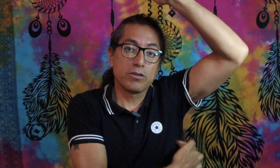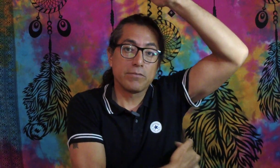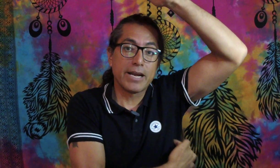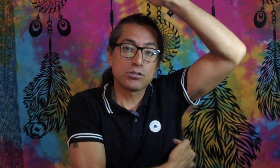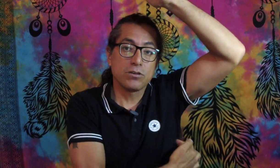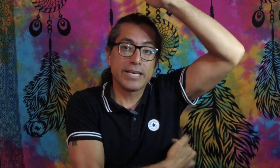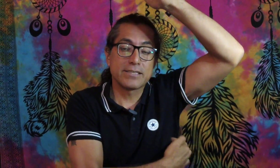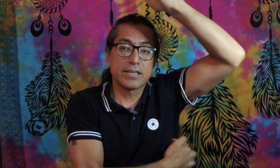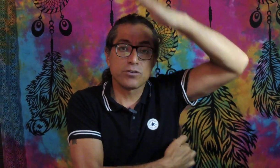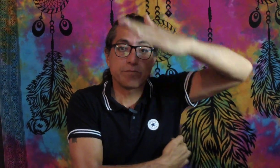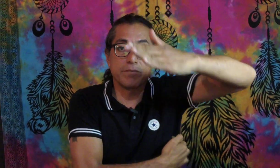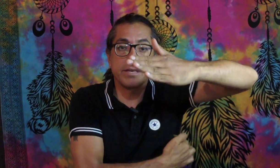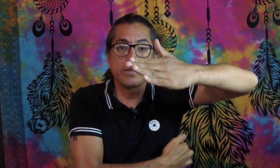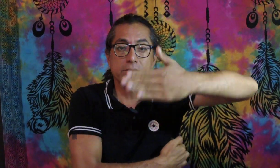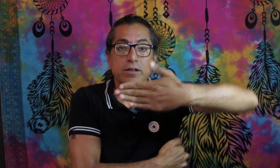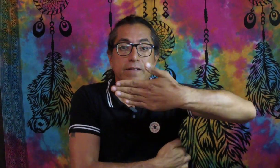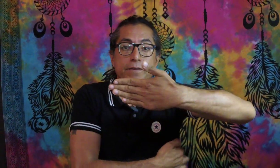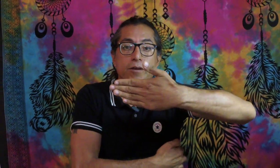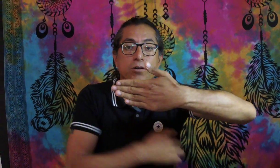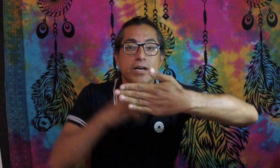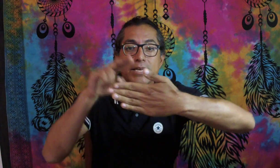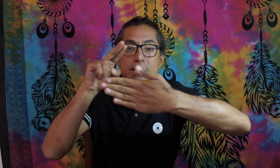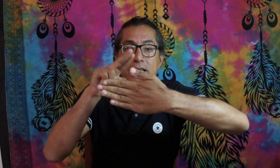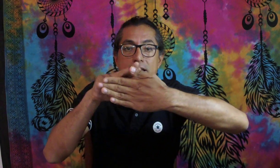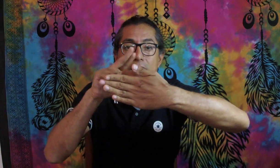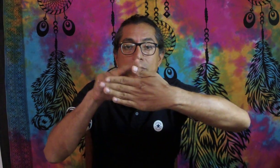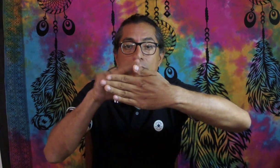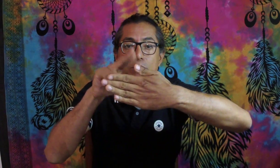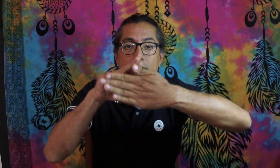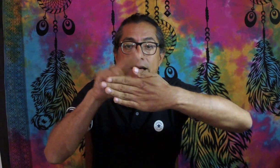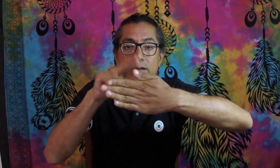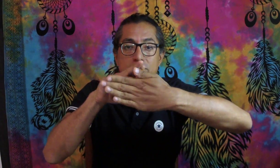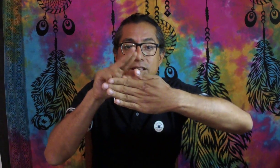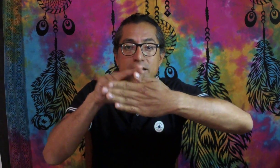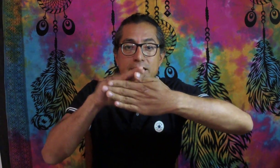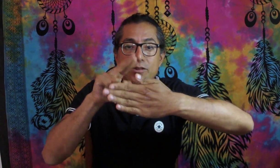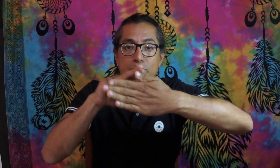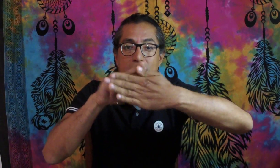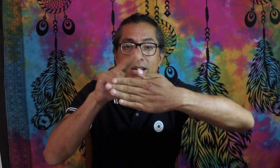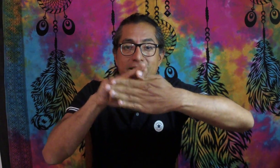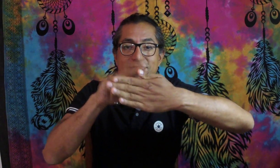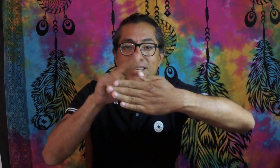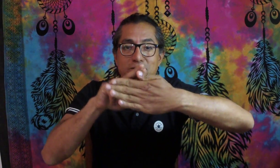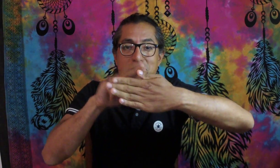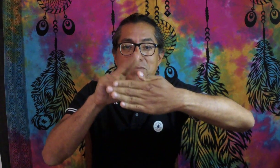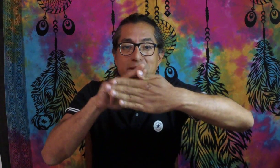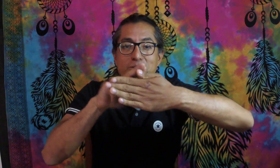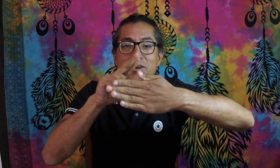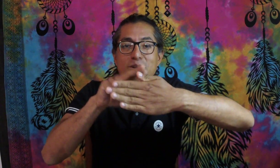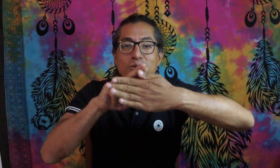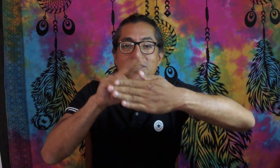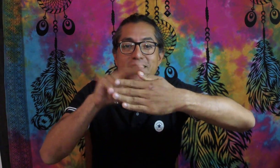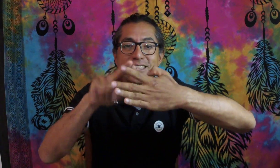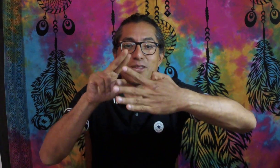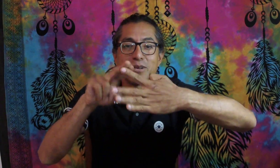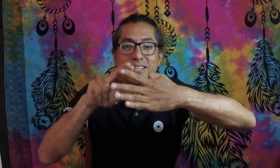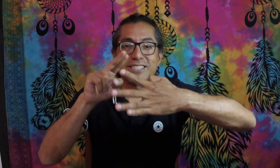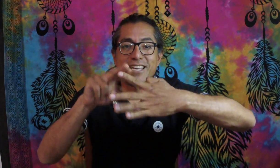del brazo, este enorme miedo, luego en la pulgar, uña del dedo pulgar, este enorme miedo, uña del dedo índice,